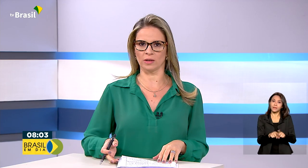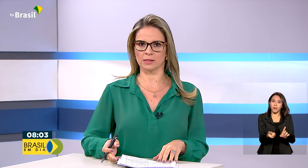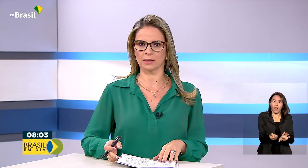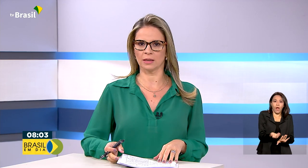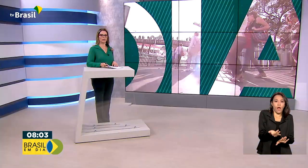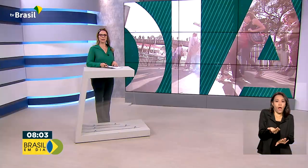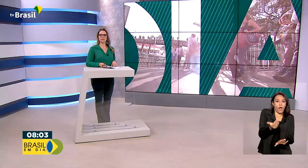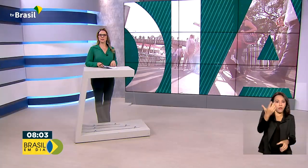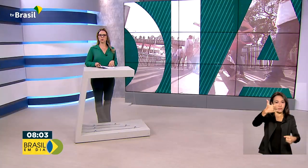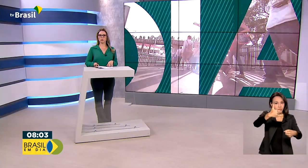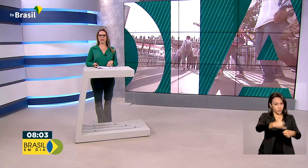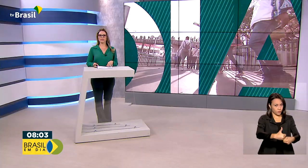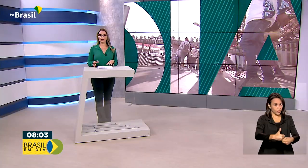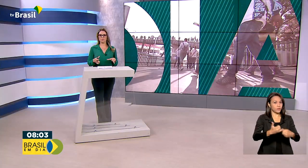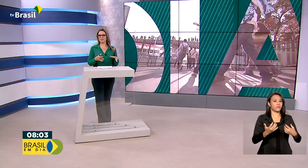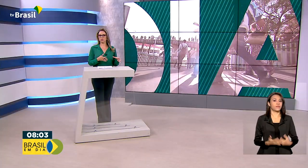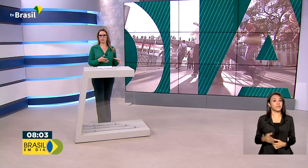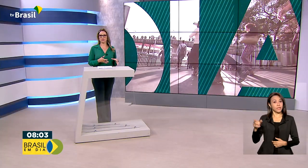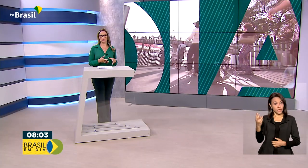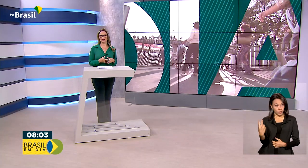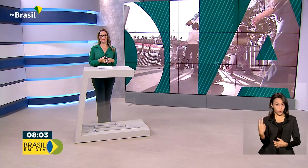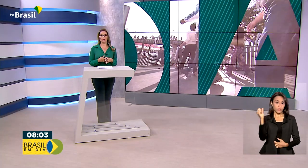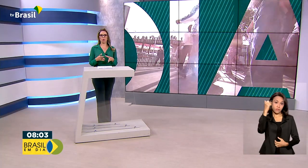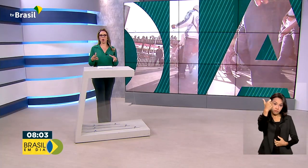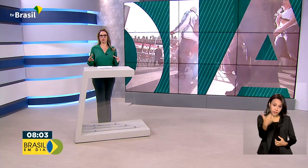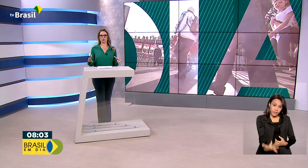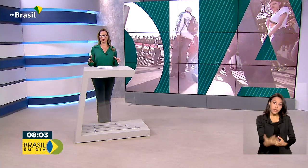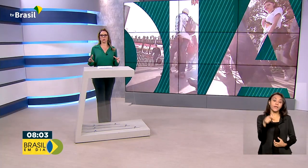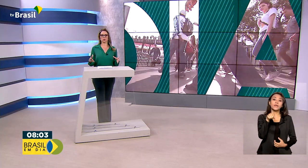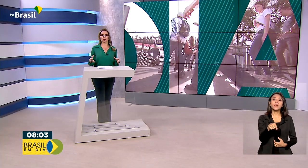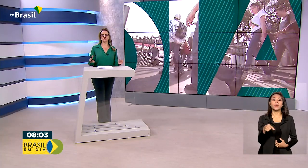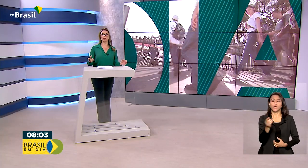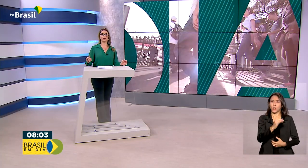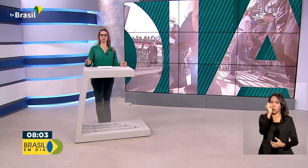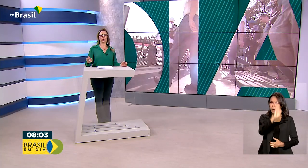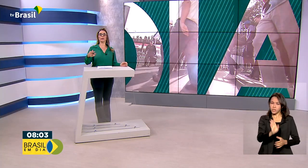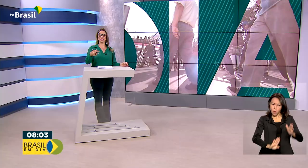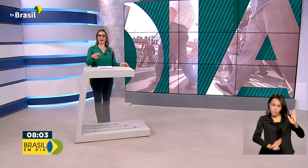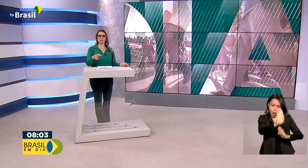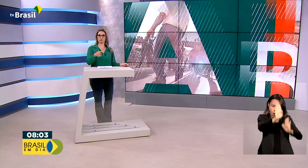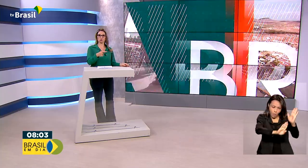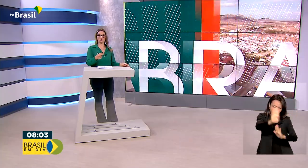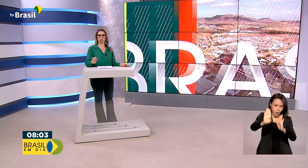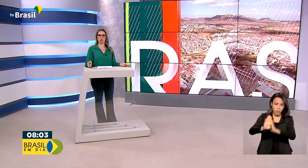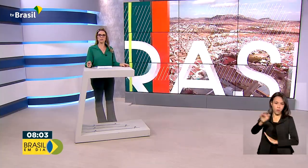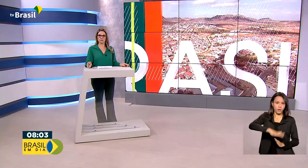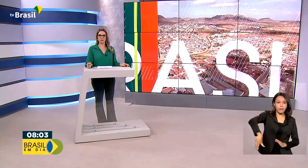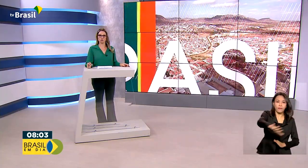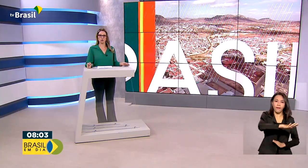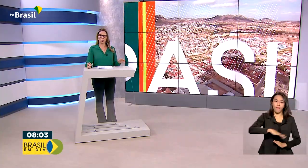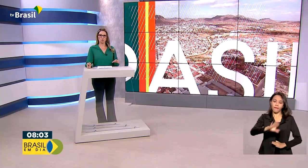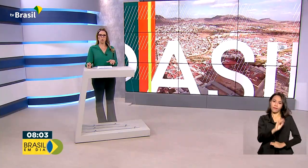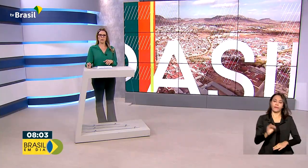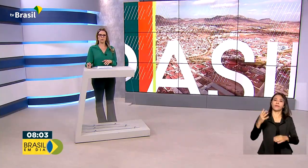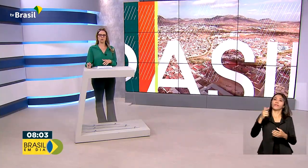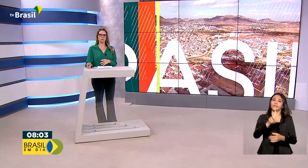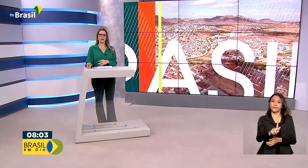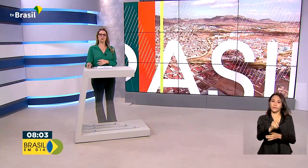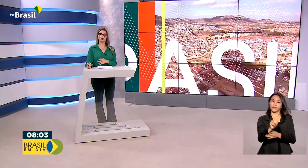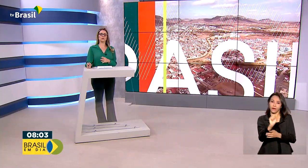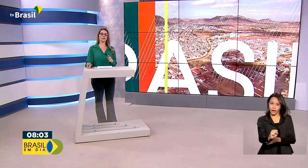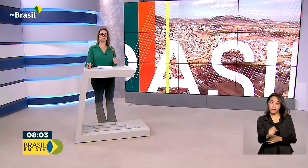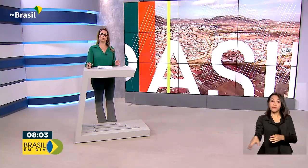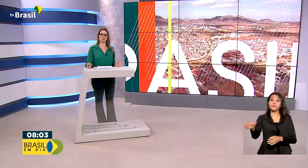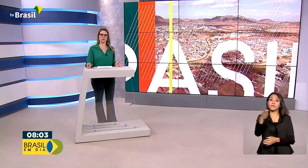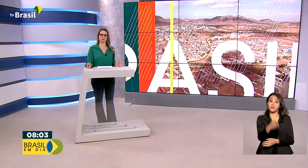combustíveis. Segundo eles, apesar do Brasil bater recordes de produção de petróleo e gás nos últimos dois anos, com aumento de